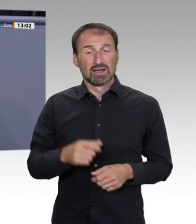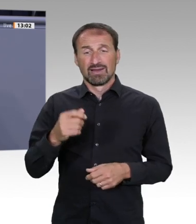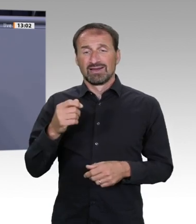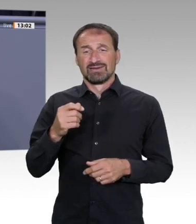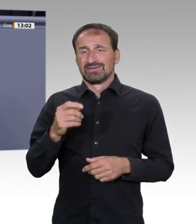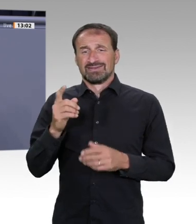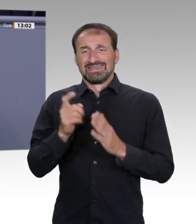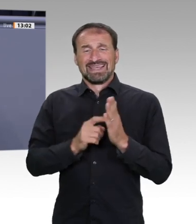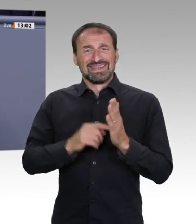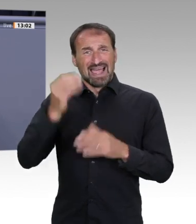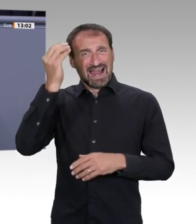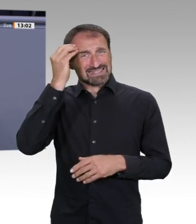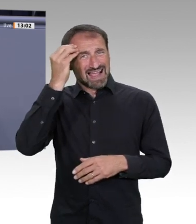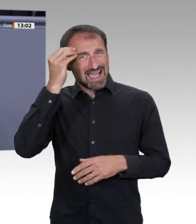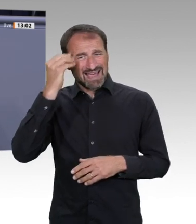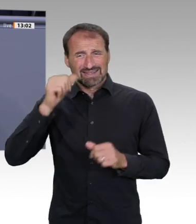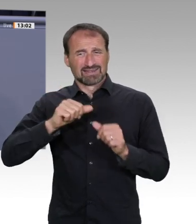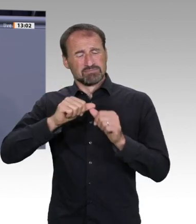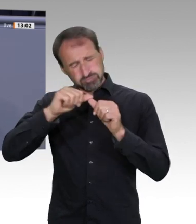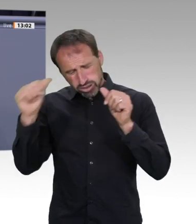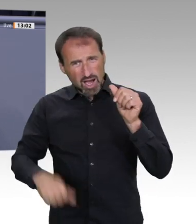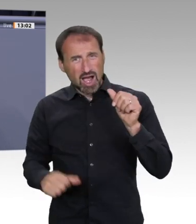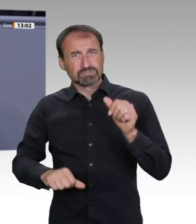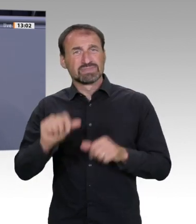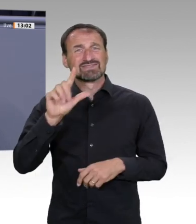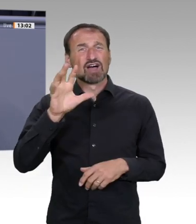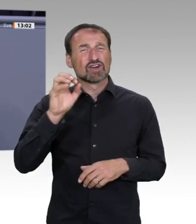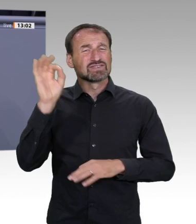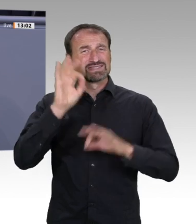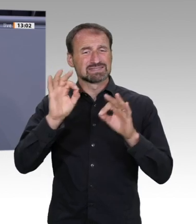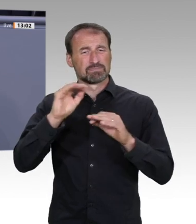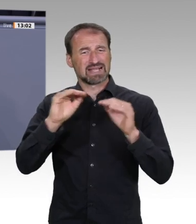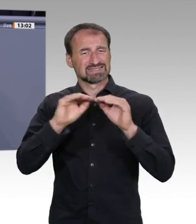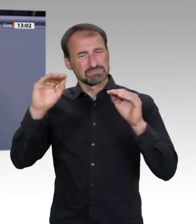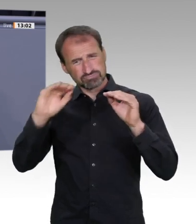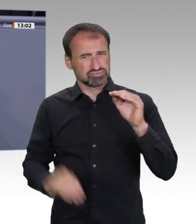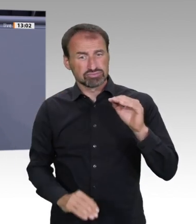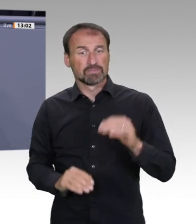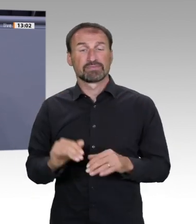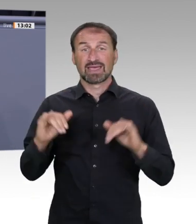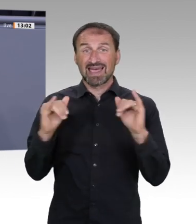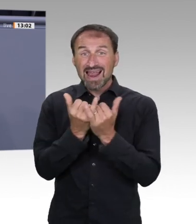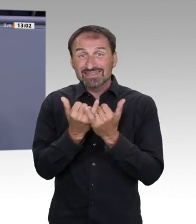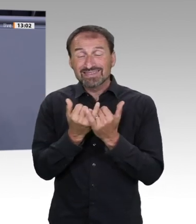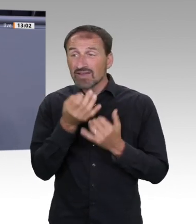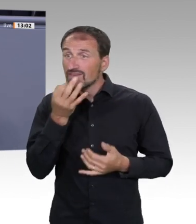Eltern geben den Schulen die Note mangelhaft für Homeschooling und digitalen Unterricht.